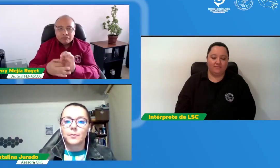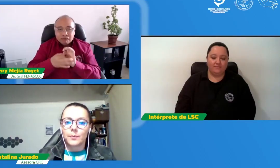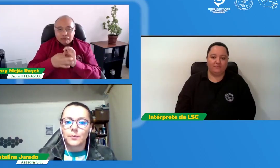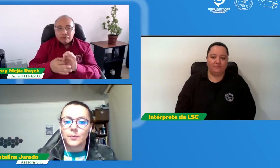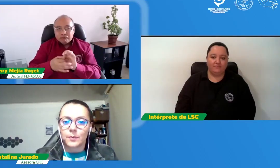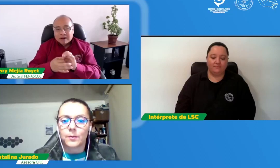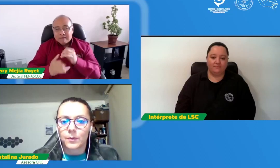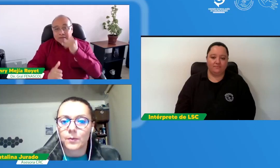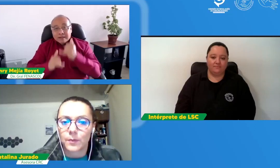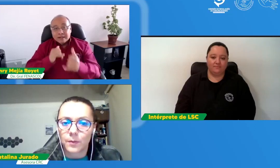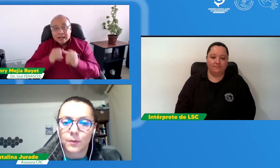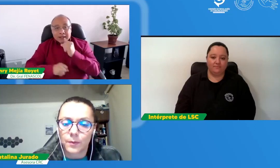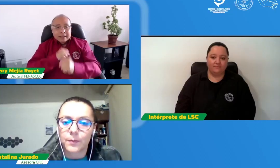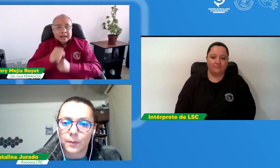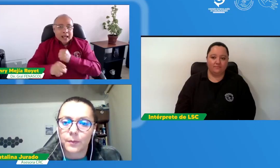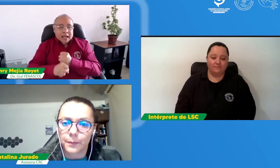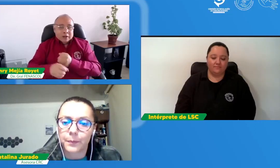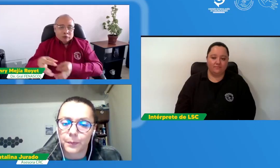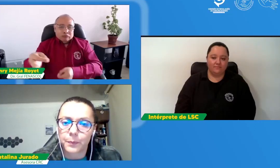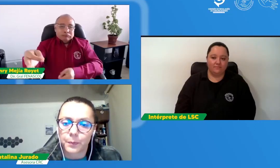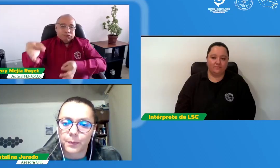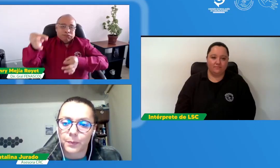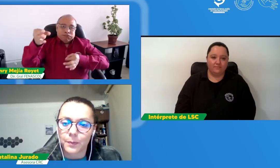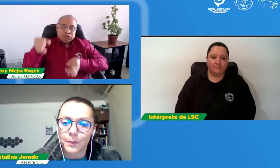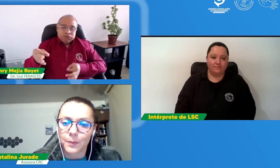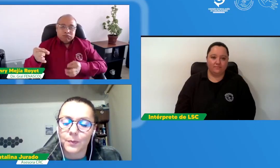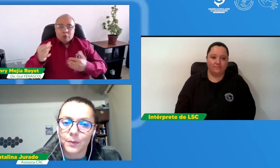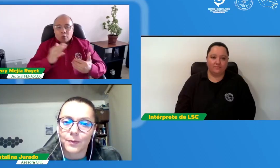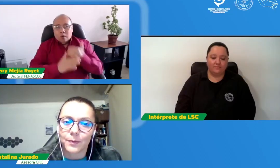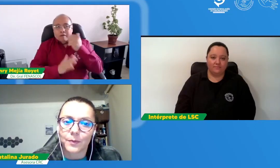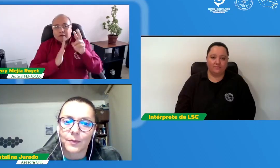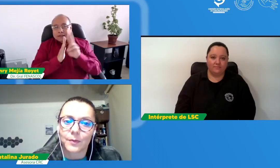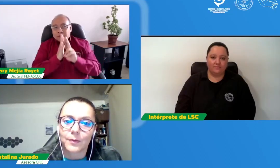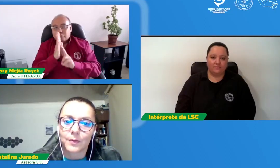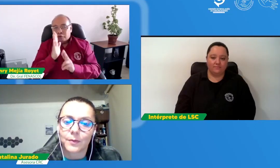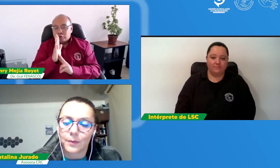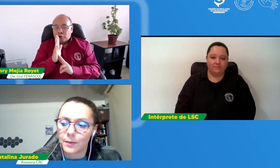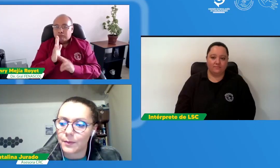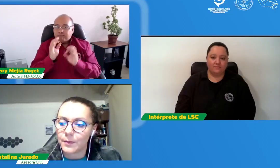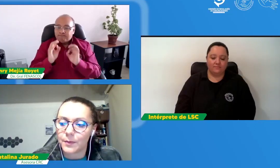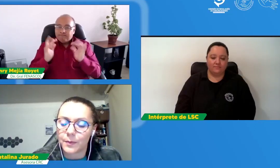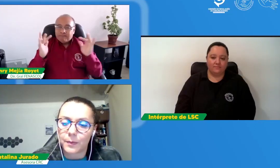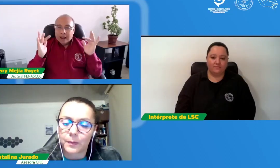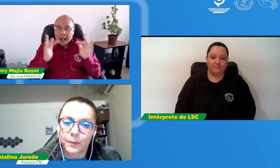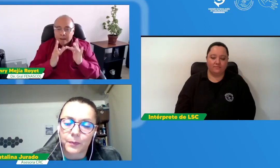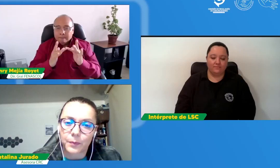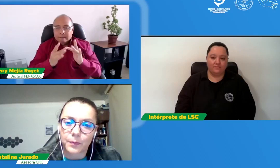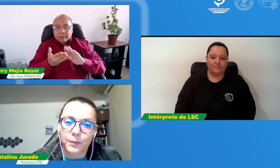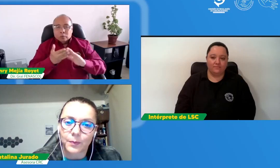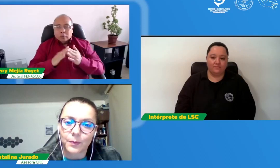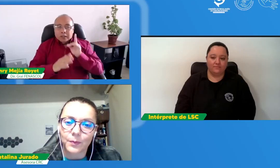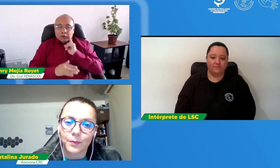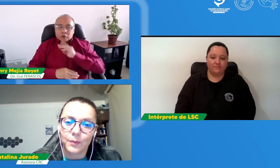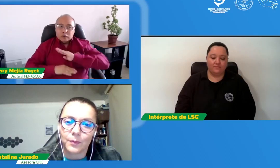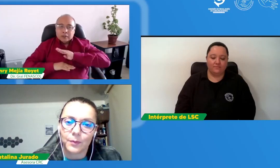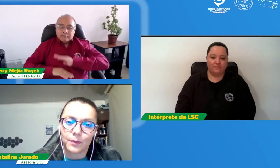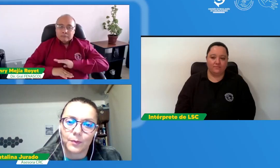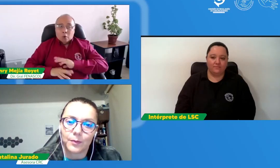sorda va a estar muy pendiente para trabajar mancomunadamente y que al final de este año podamos tener ojalá una nueva resolución